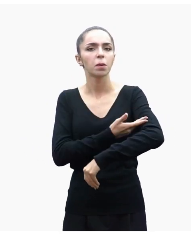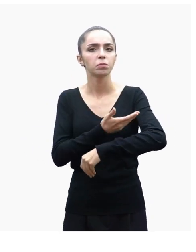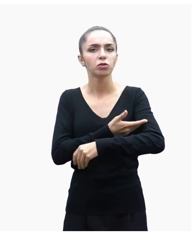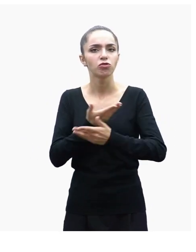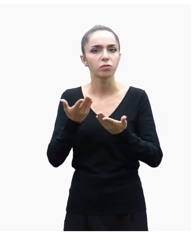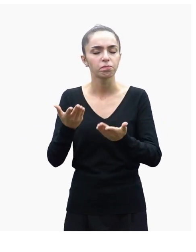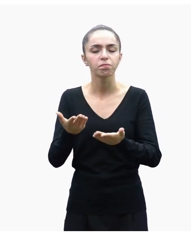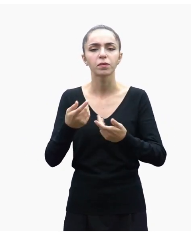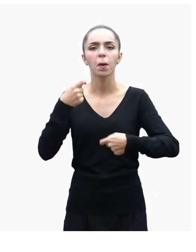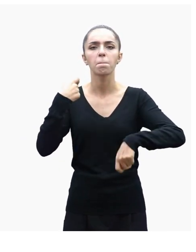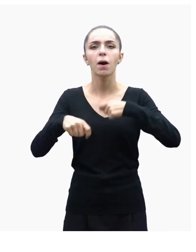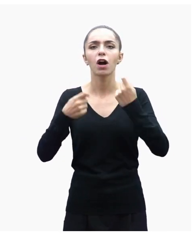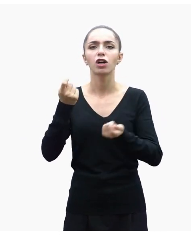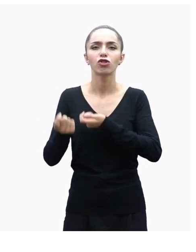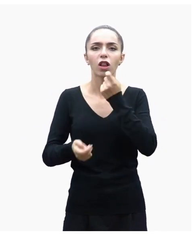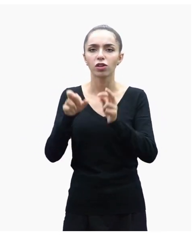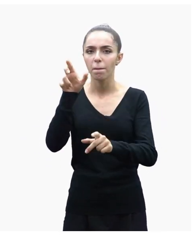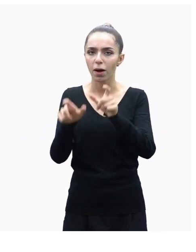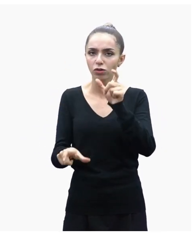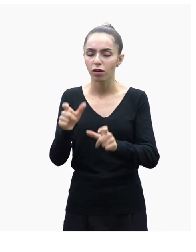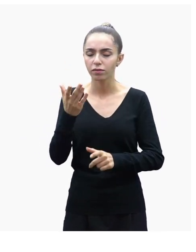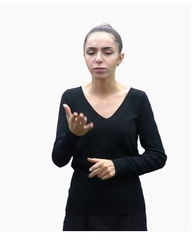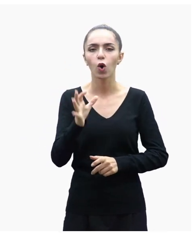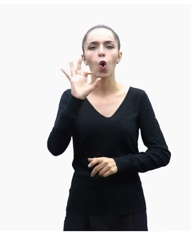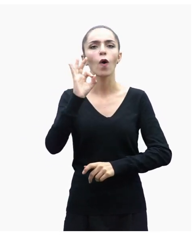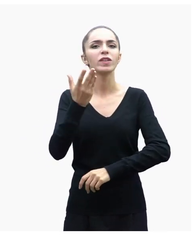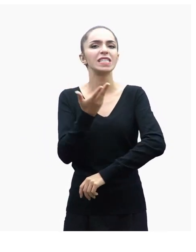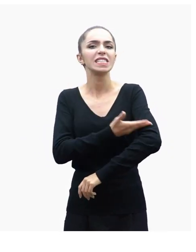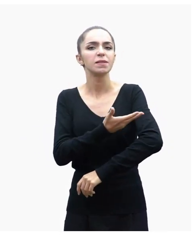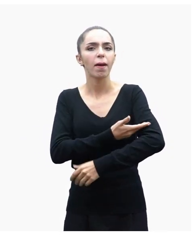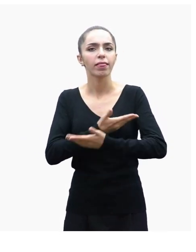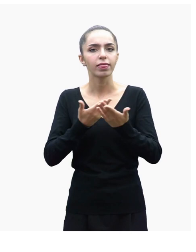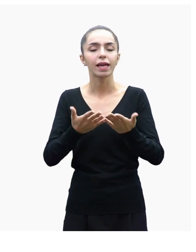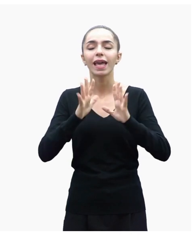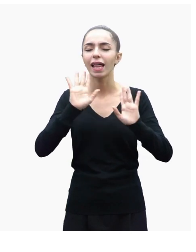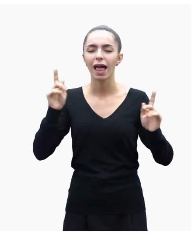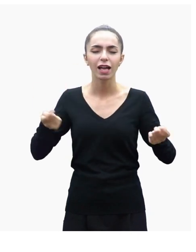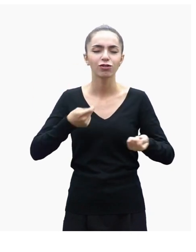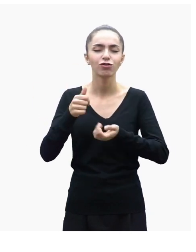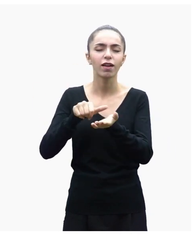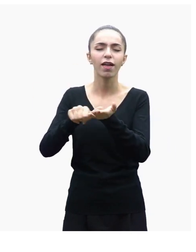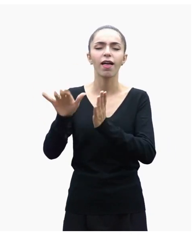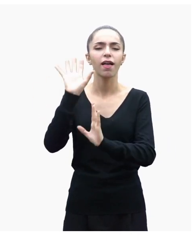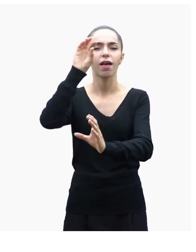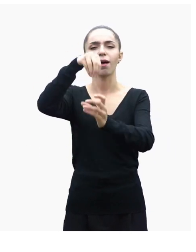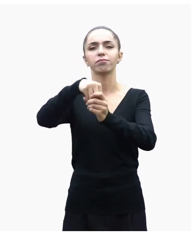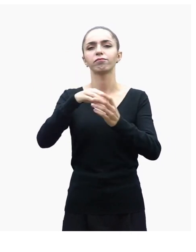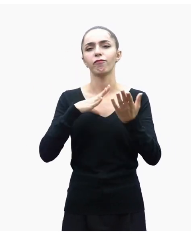banka çalışanlarını, ofis hizmetlerini yani tüm çalışanları ilgilendirir. İzlediğiniz